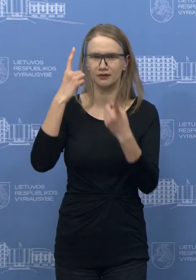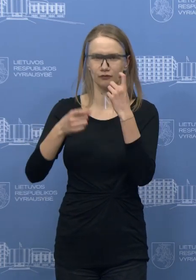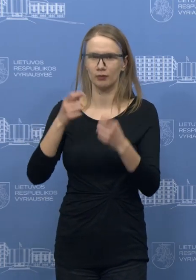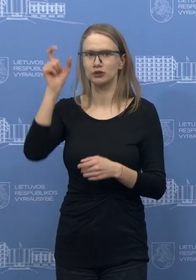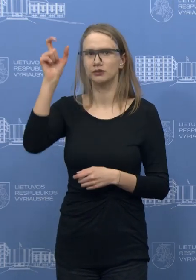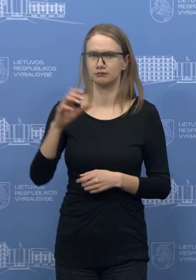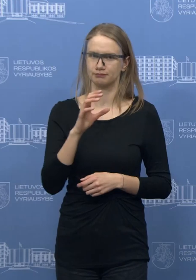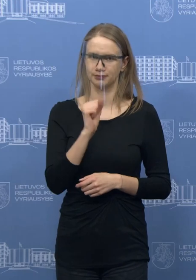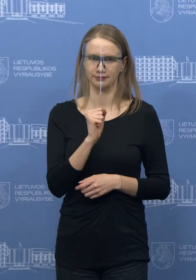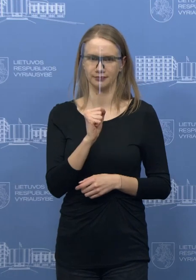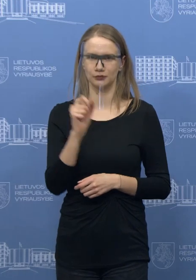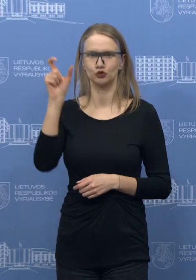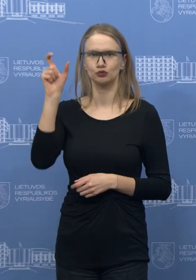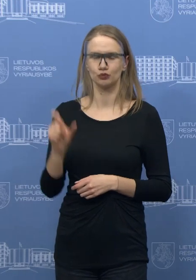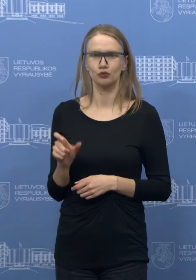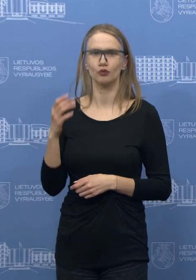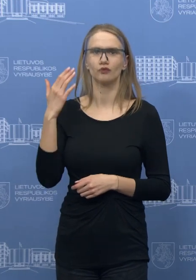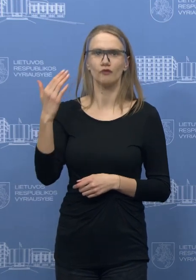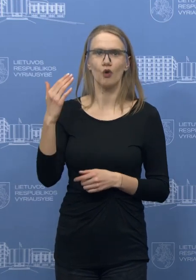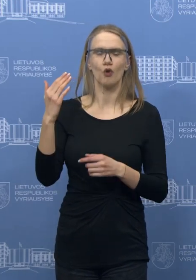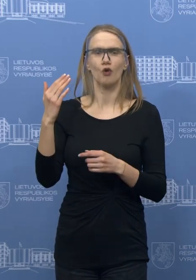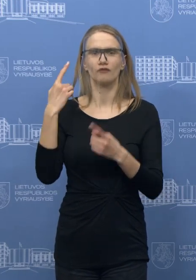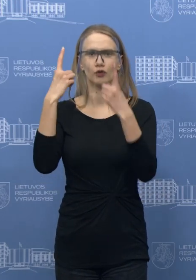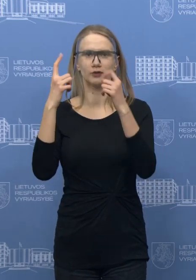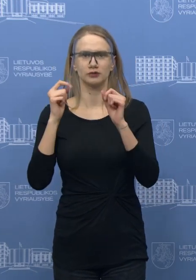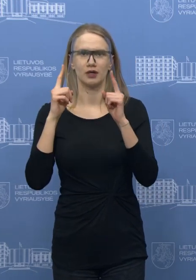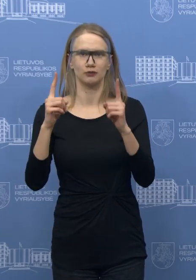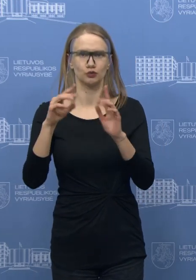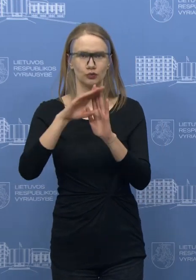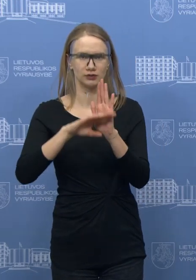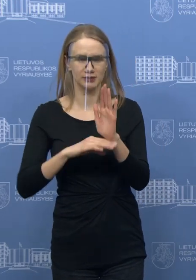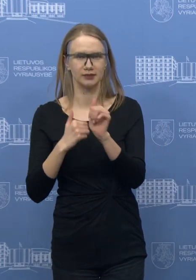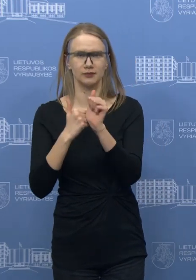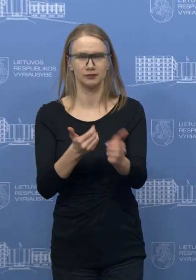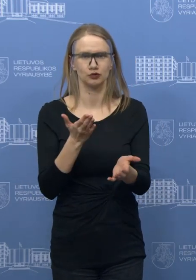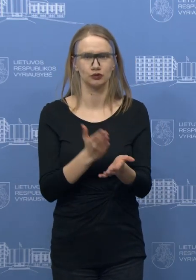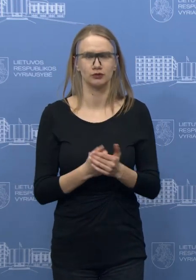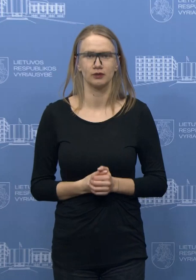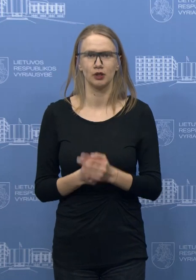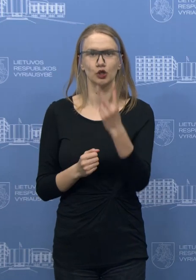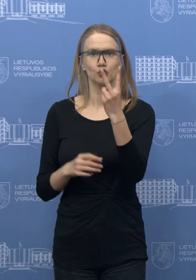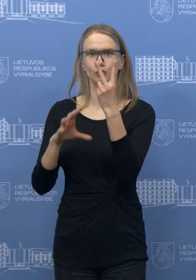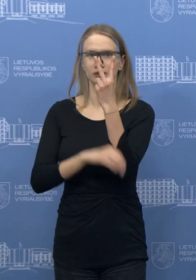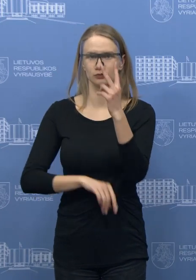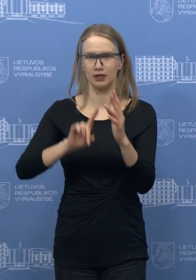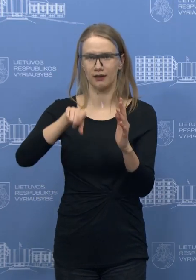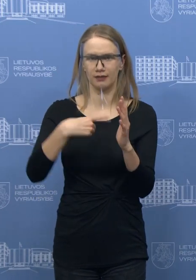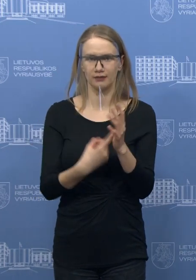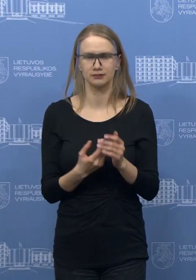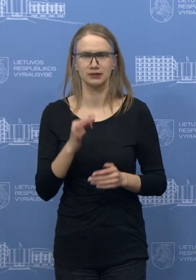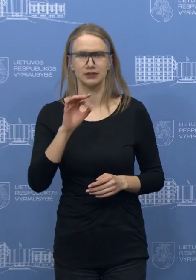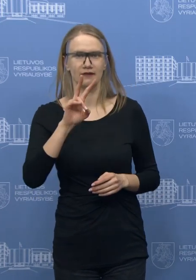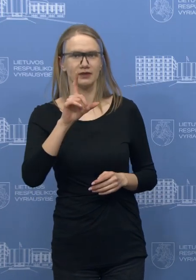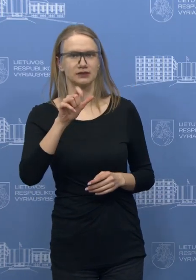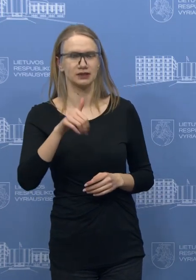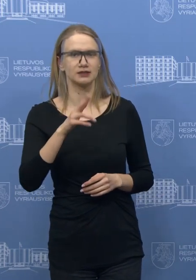tikrai nesikirsu asmens duomenų apsaugos įstatymas, tai aš tik tai už tai. Ir du paskutiniai klausimai. Edgaras Savickas